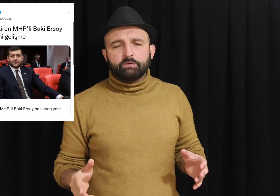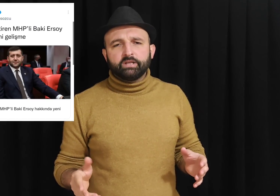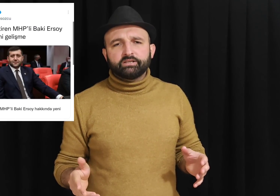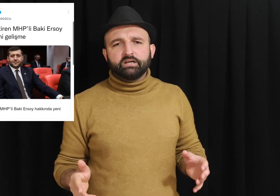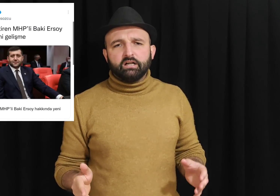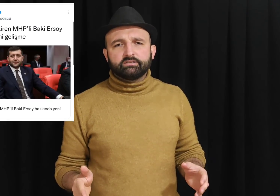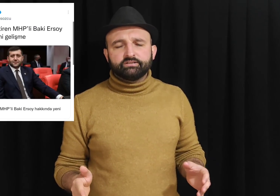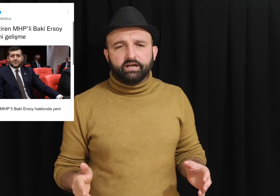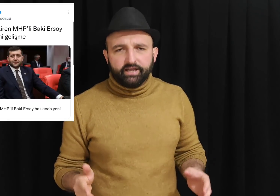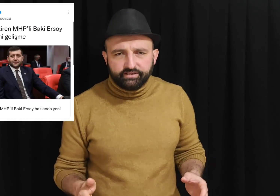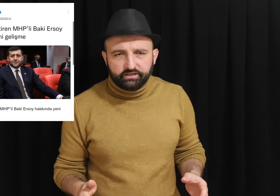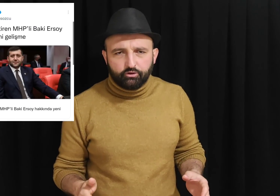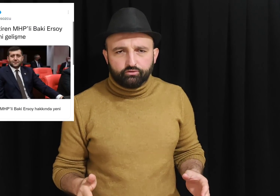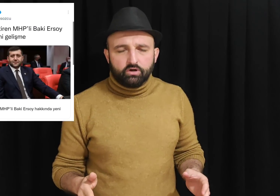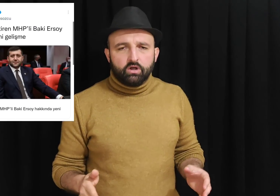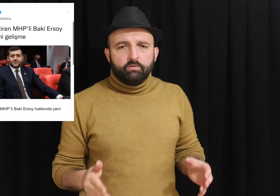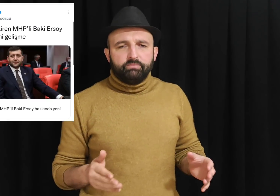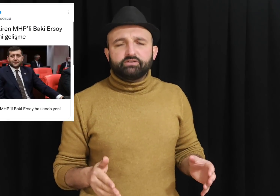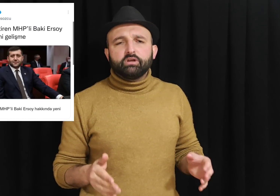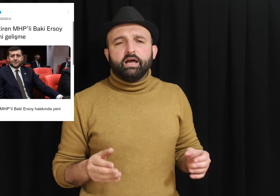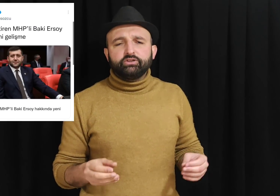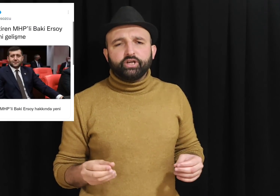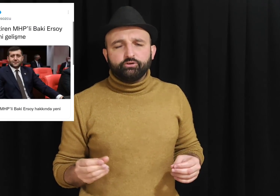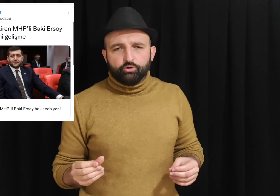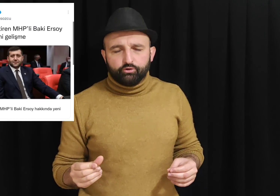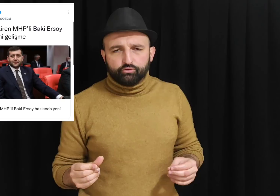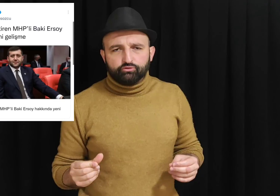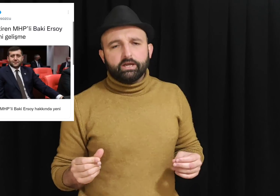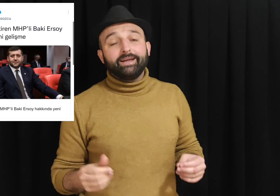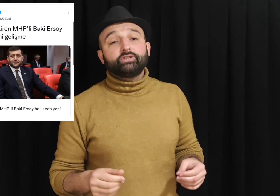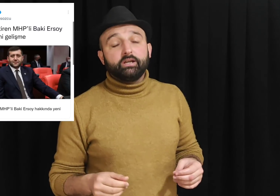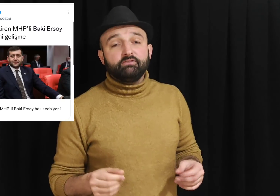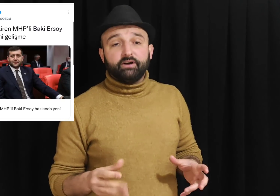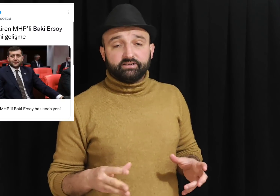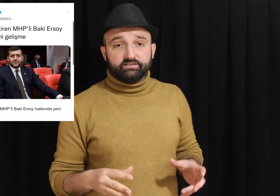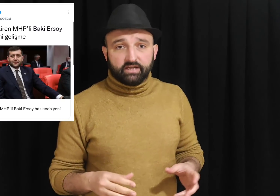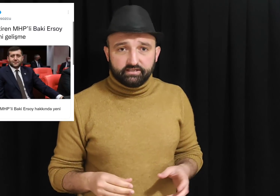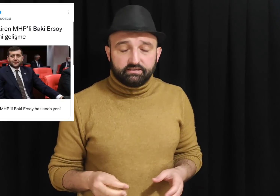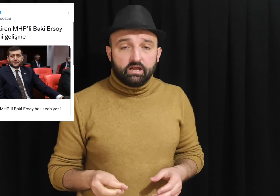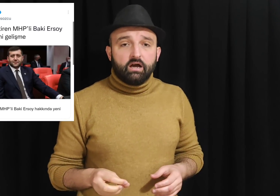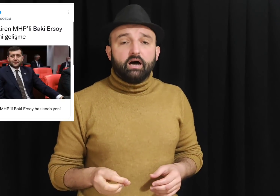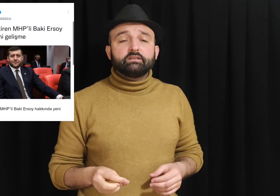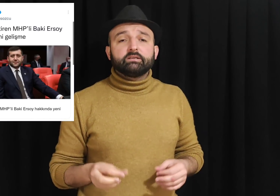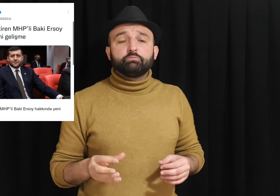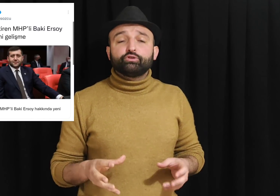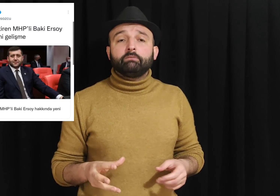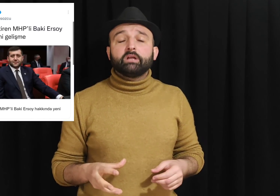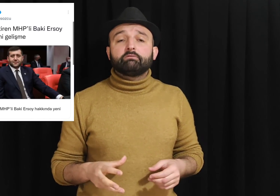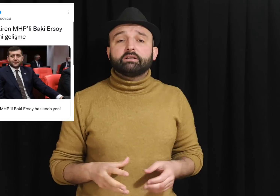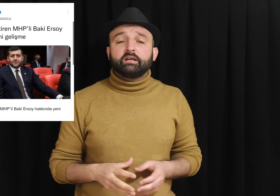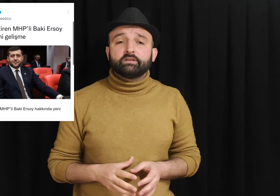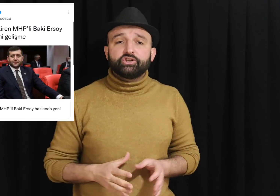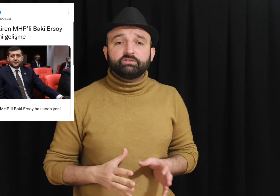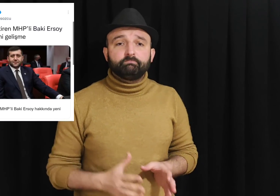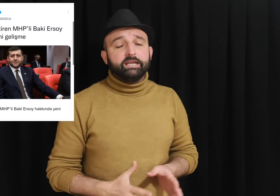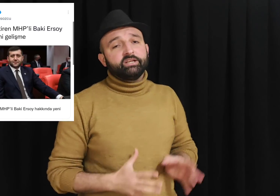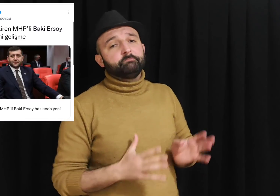zamların altında eziliyor. Biz her şeyi görüyoruz. Her şeyin farkındayız. Artık bu zamlar vatandaşın belini